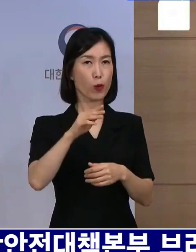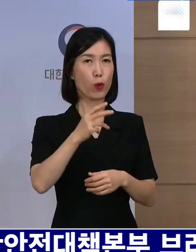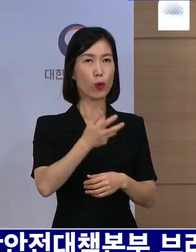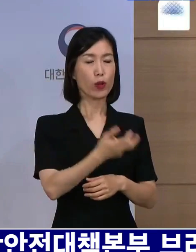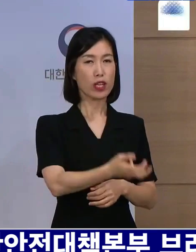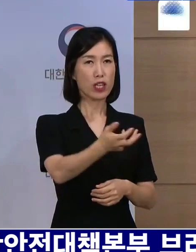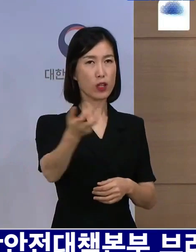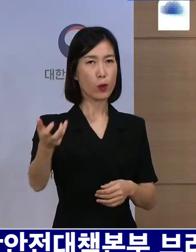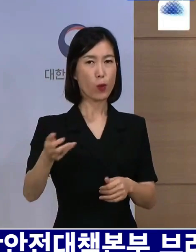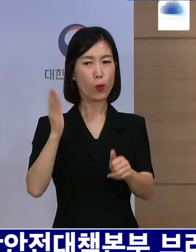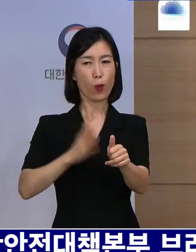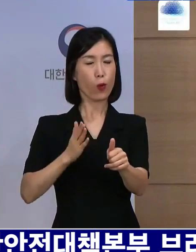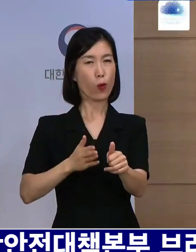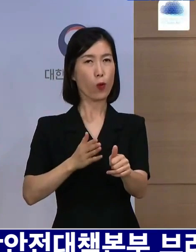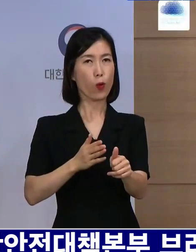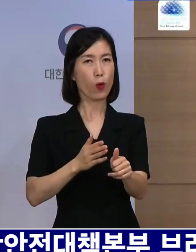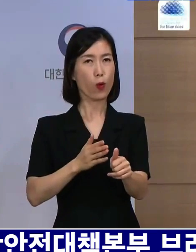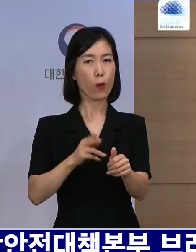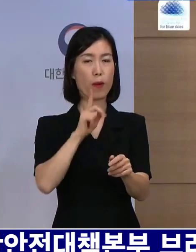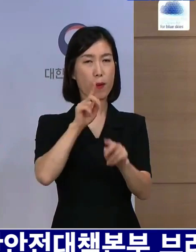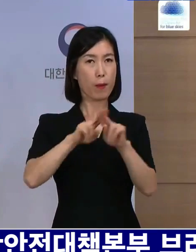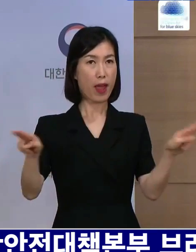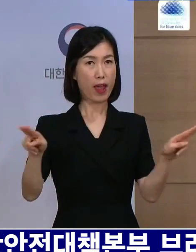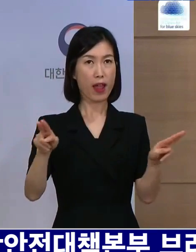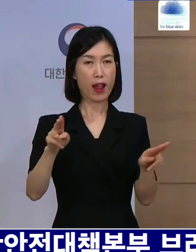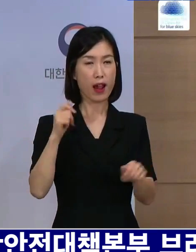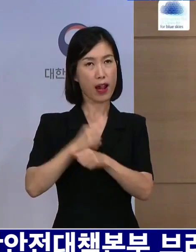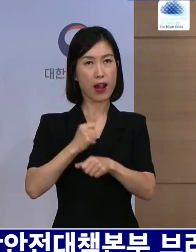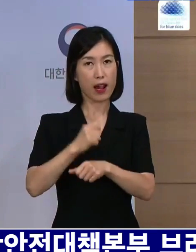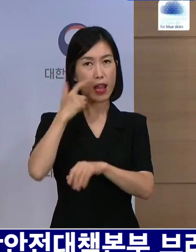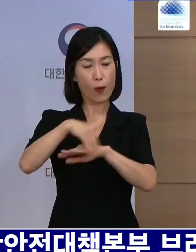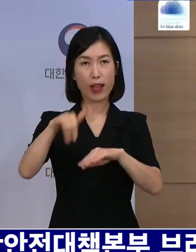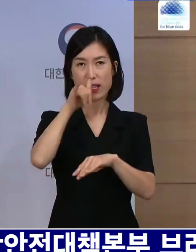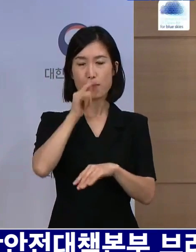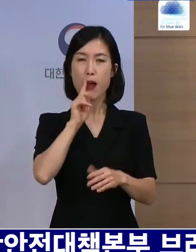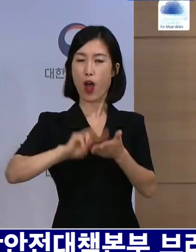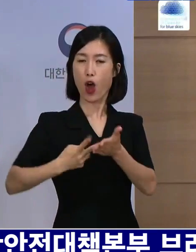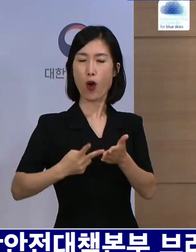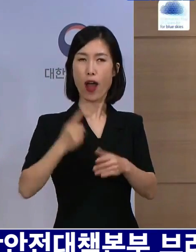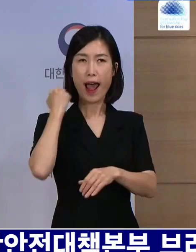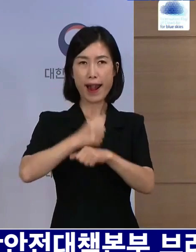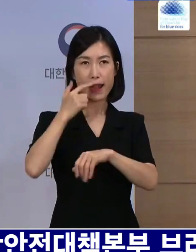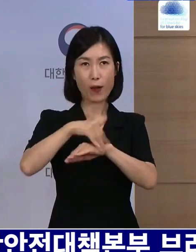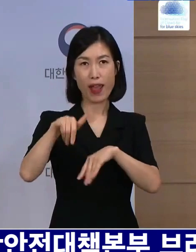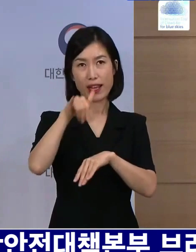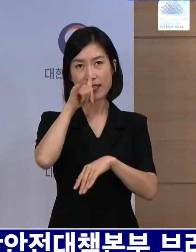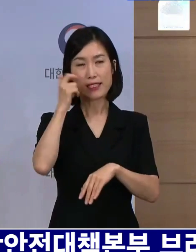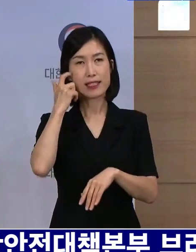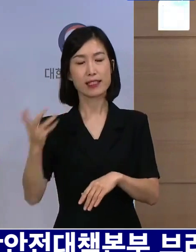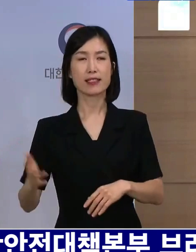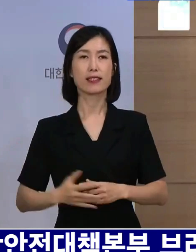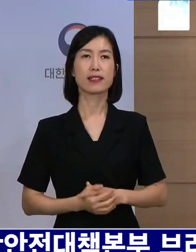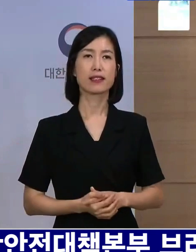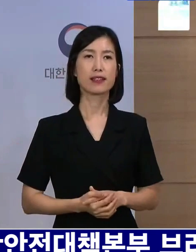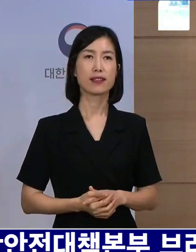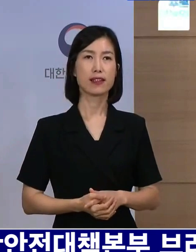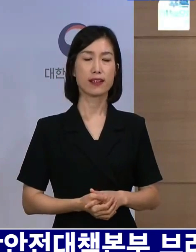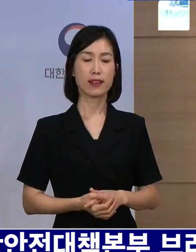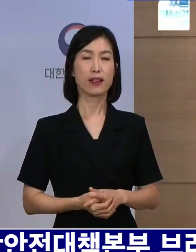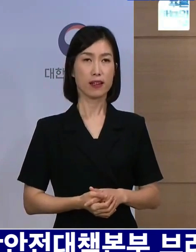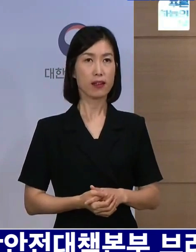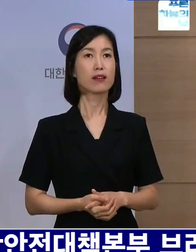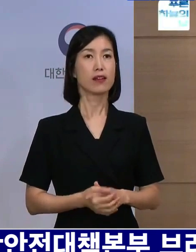권고 조치, 이동을 이동하지 않는 걸 권고하는 조치를 번복할 가능성이 있는지도 궁금합니다. 예,